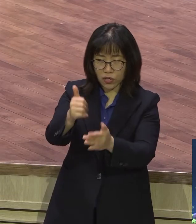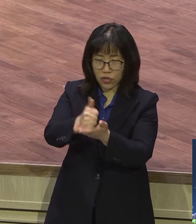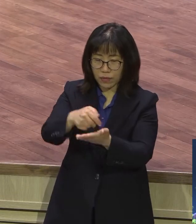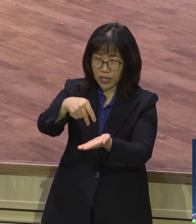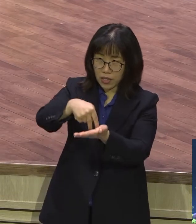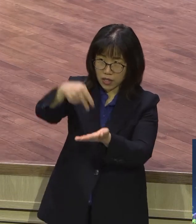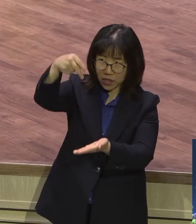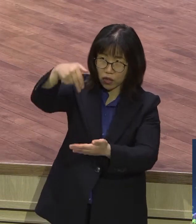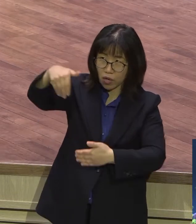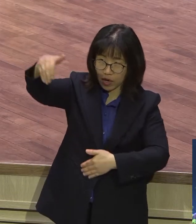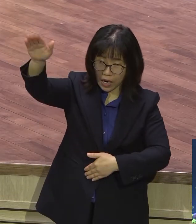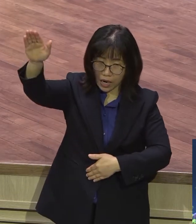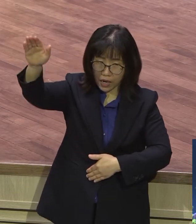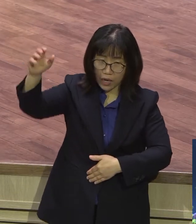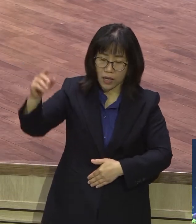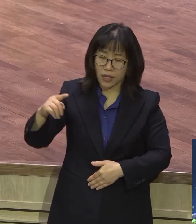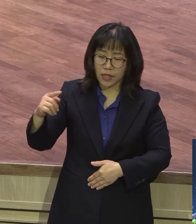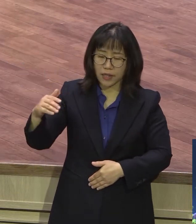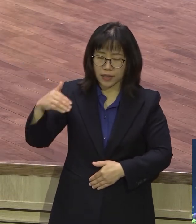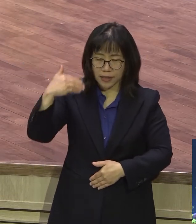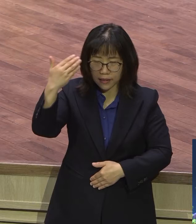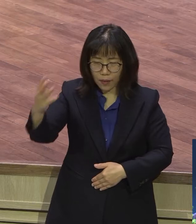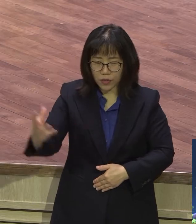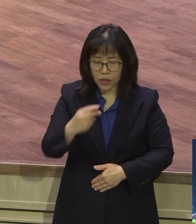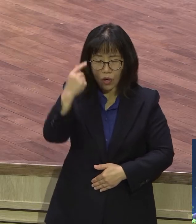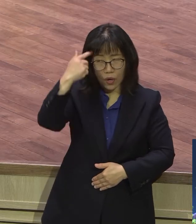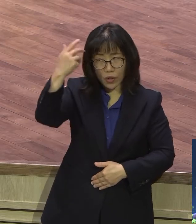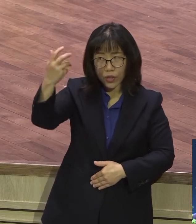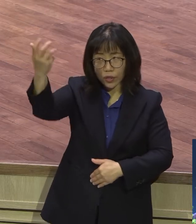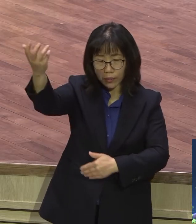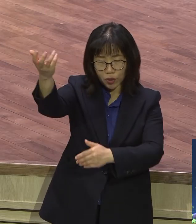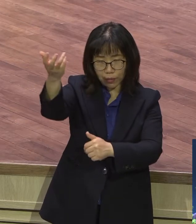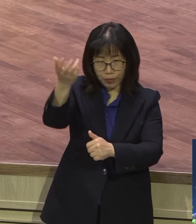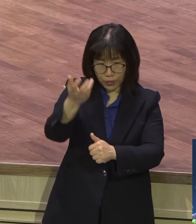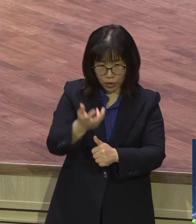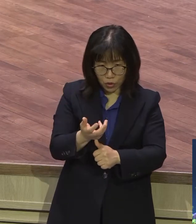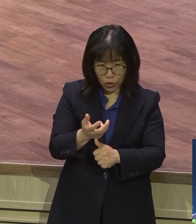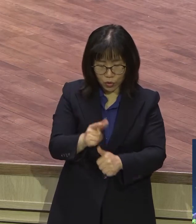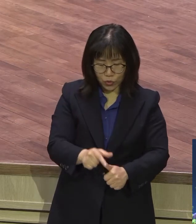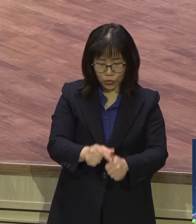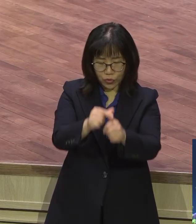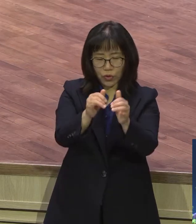이후에 성령을 보내서 성의 역사를 통한 구속사 성취를 강조하고 있잖아요 강조